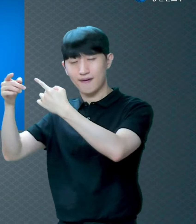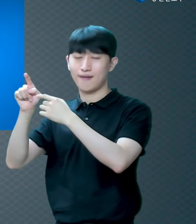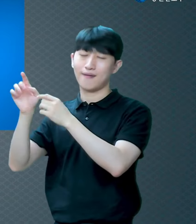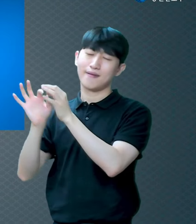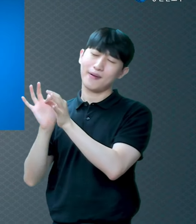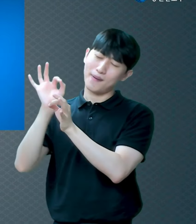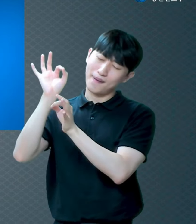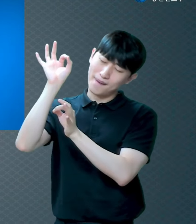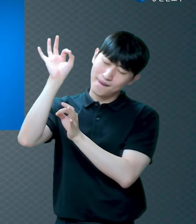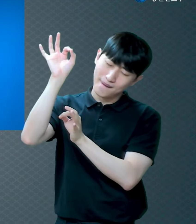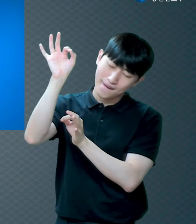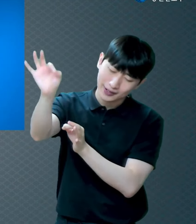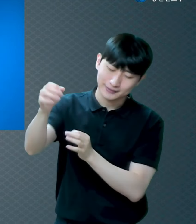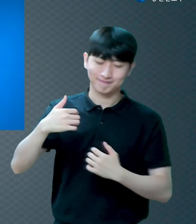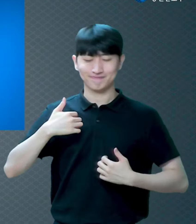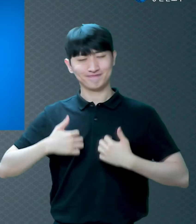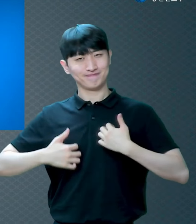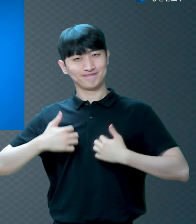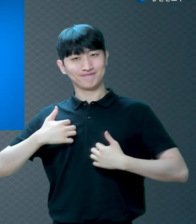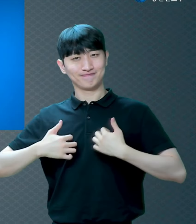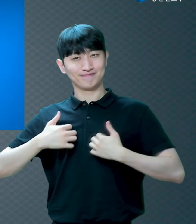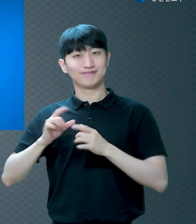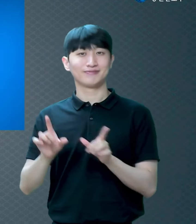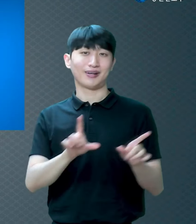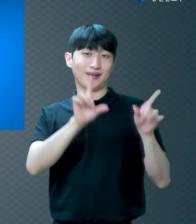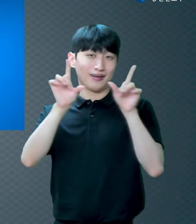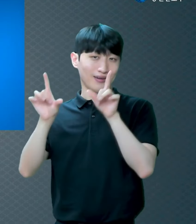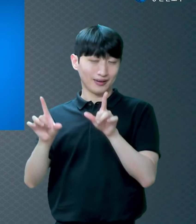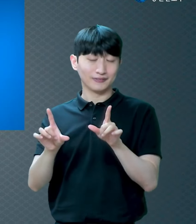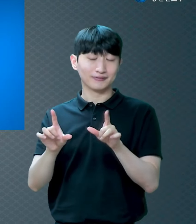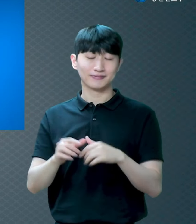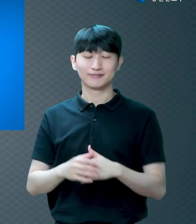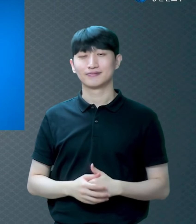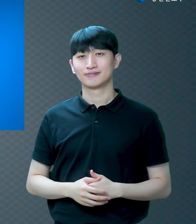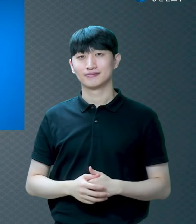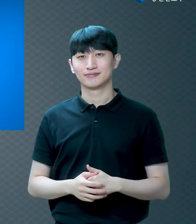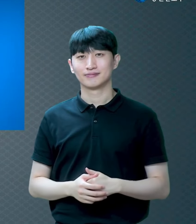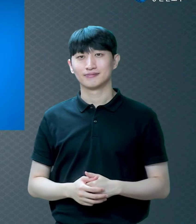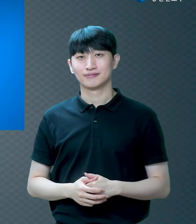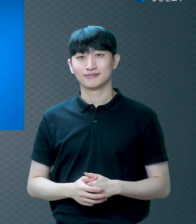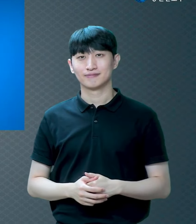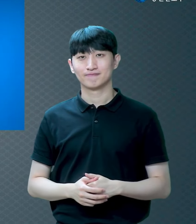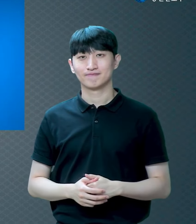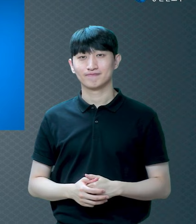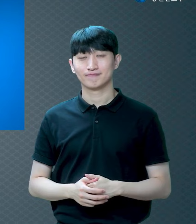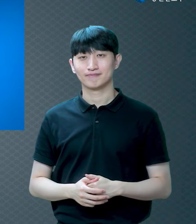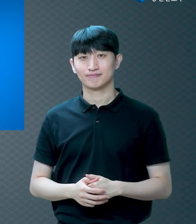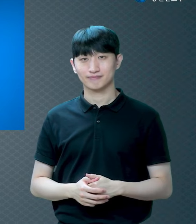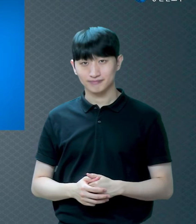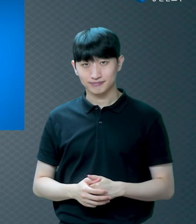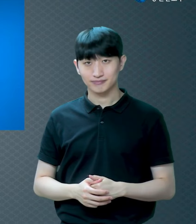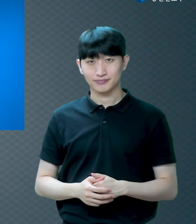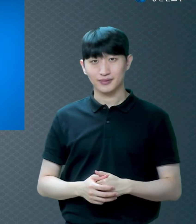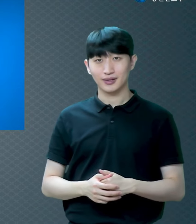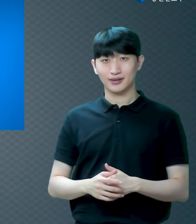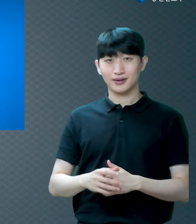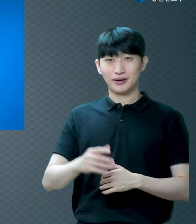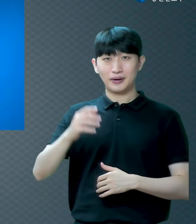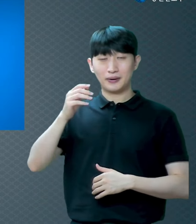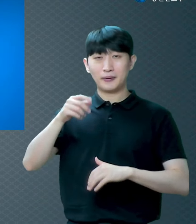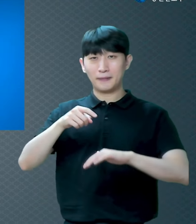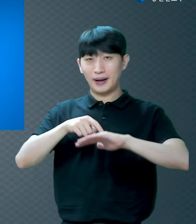영원히 사시는 하나님과 함께 살게 될 거예요 이거 마음속에 꼭 간직하세요